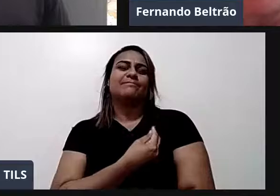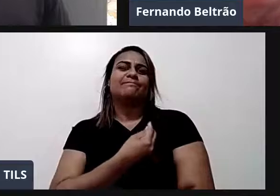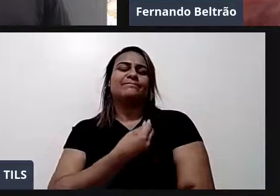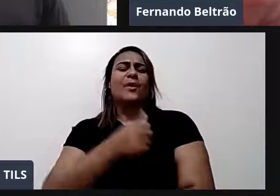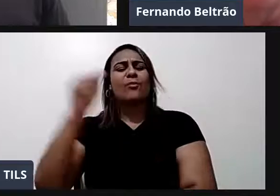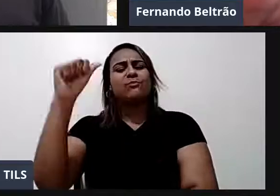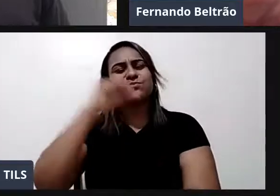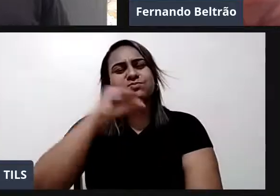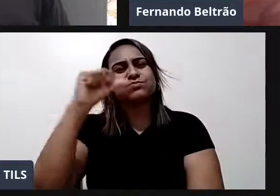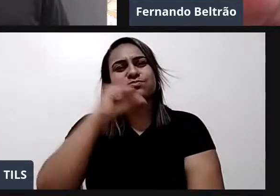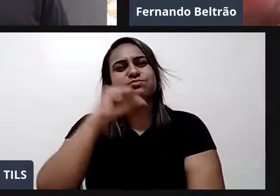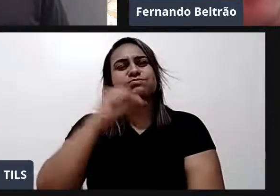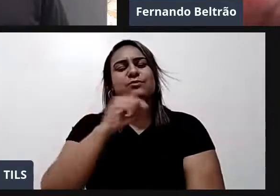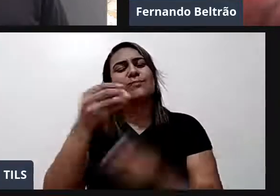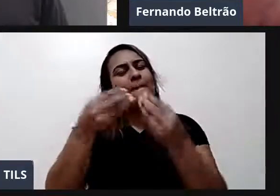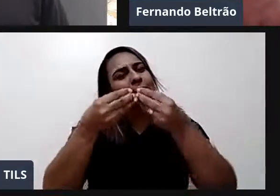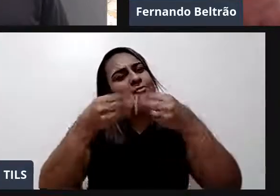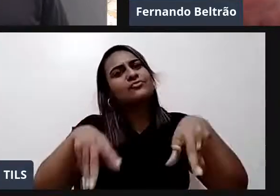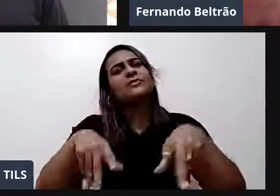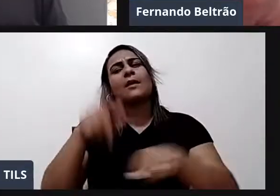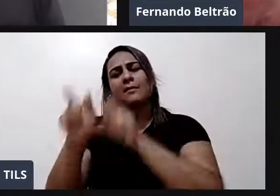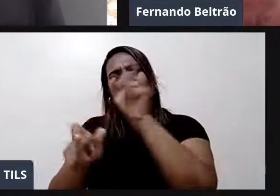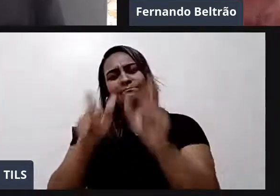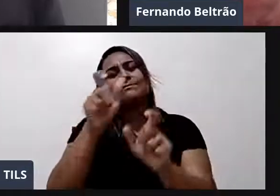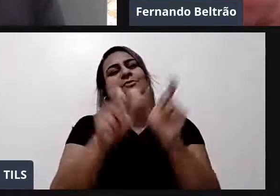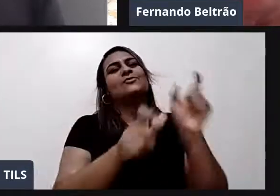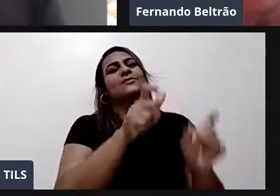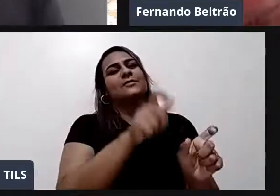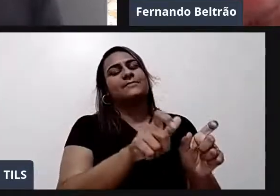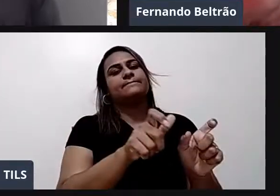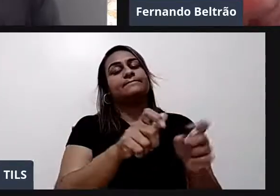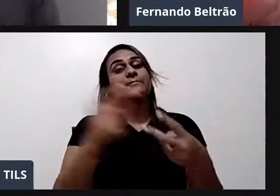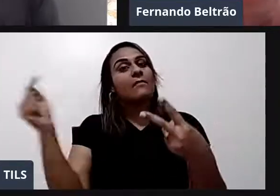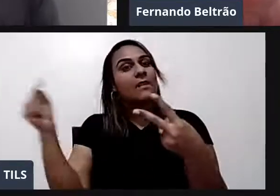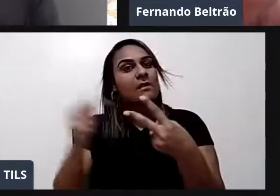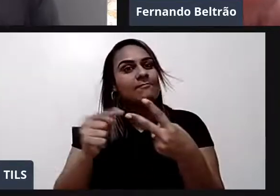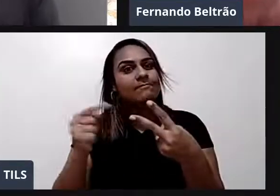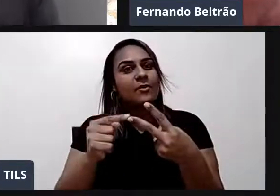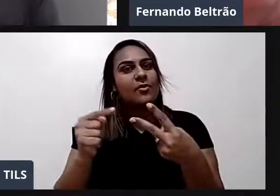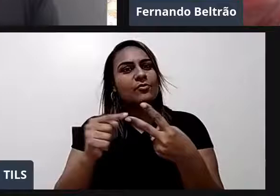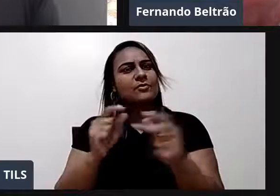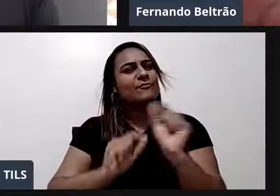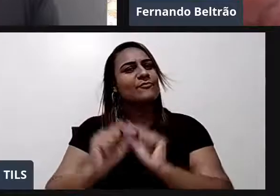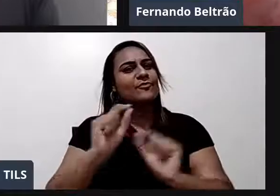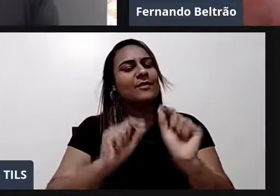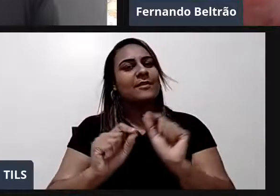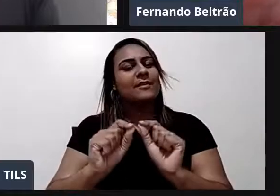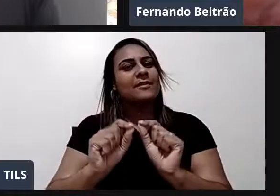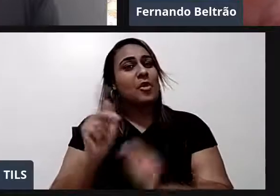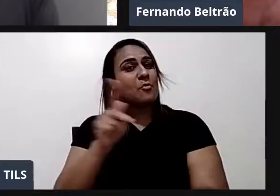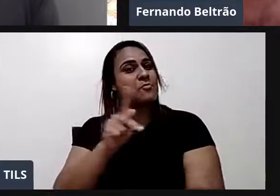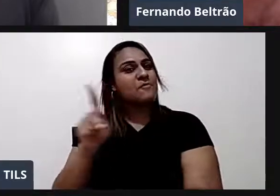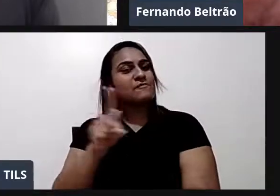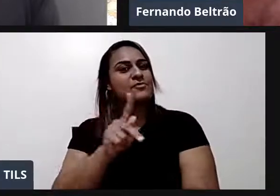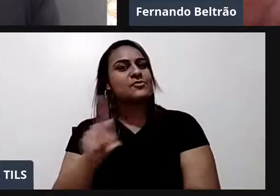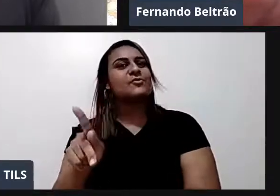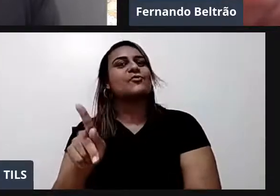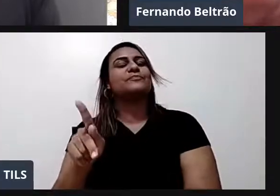Não é só na área da música não. Mas também nela. E a outra foi. Meu professor me levava muito para a música erudita.